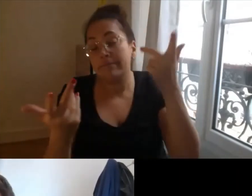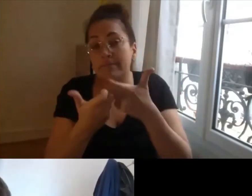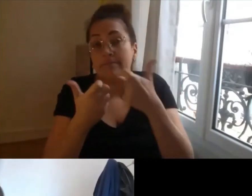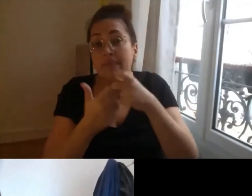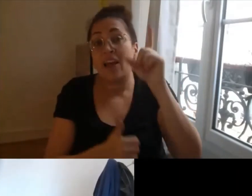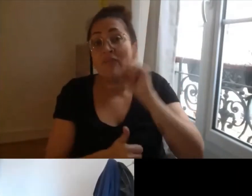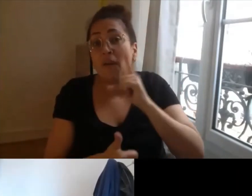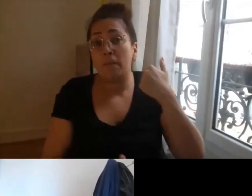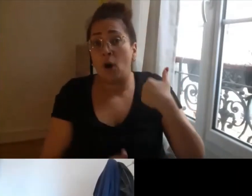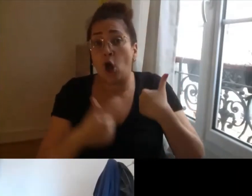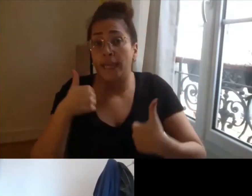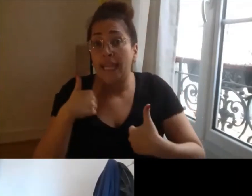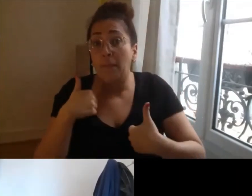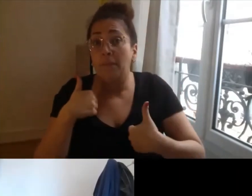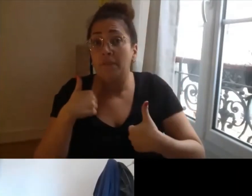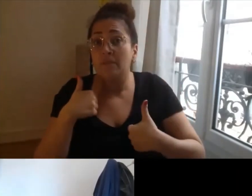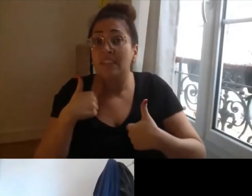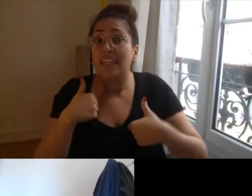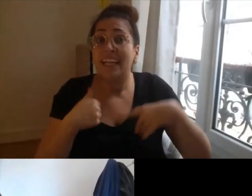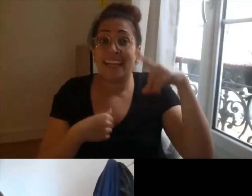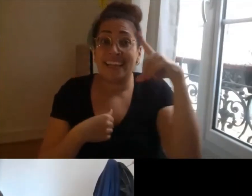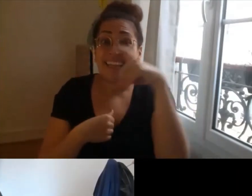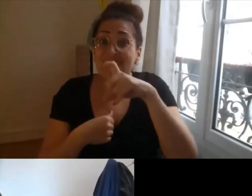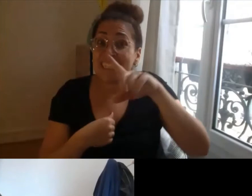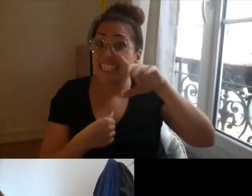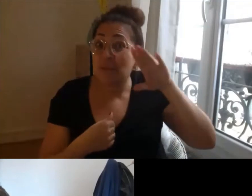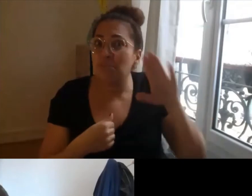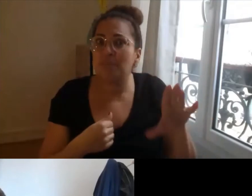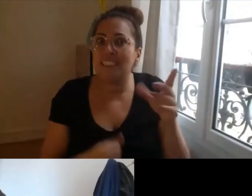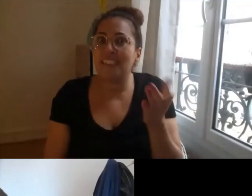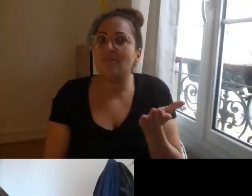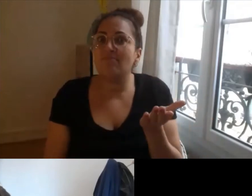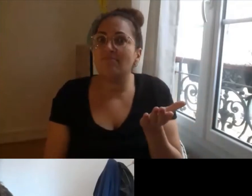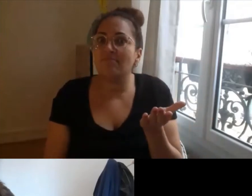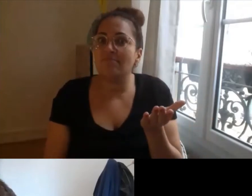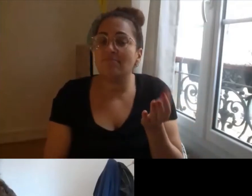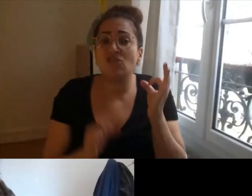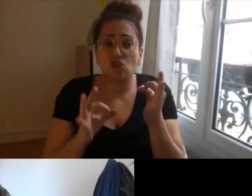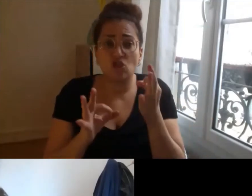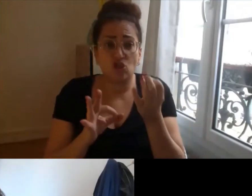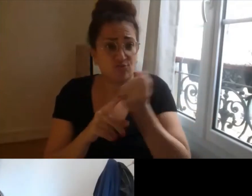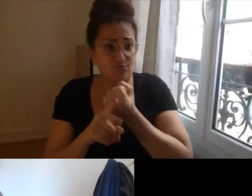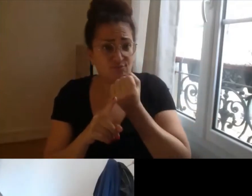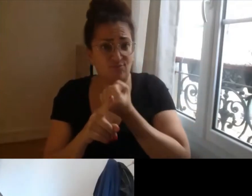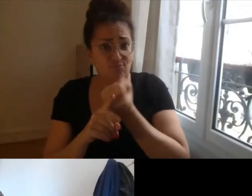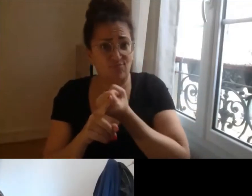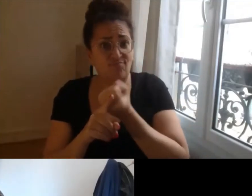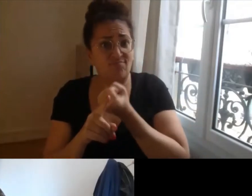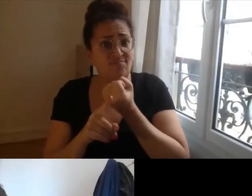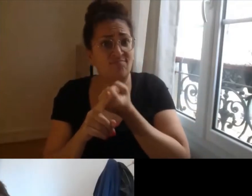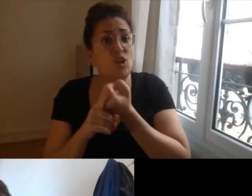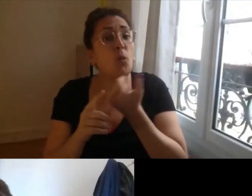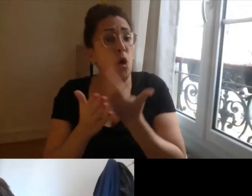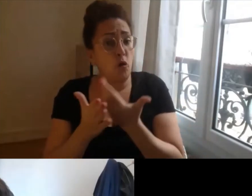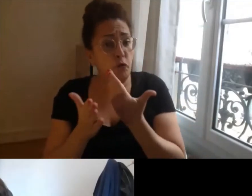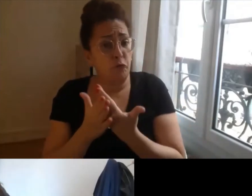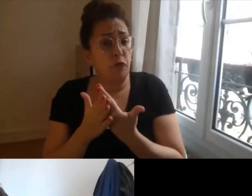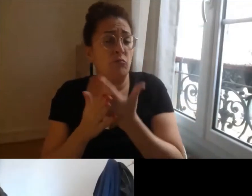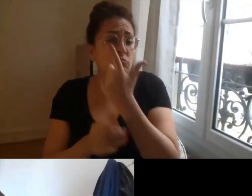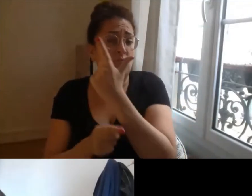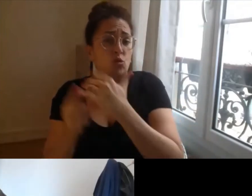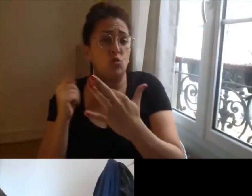difficultés spécifiques du fait d'obstacles qui ont été documentés de façon classique par la sociologie du genre notamment des éléments